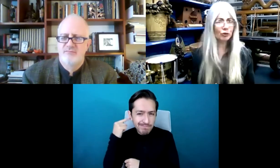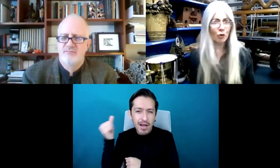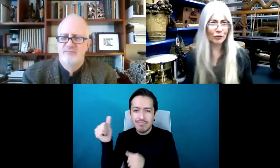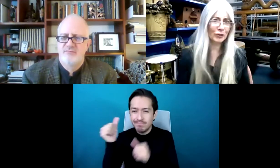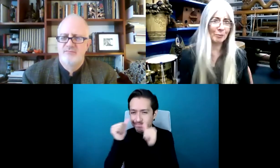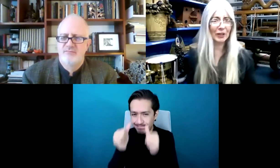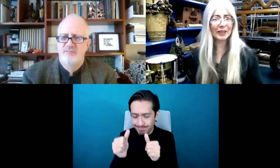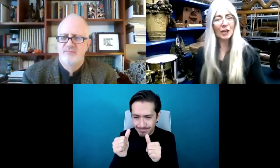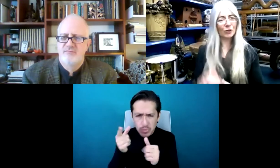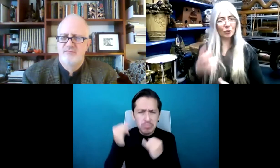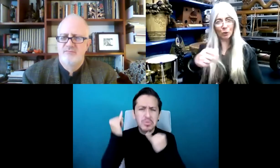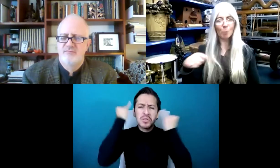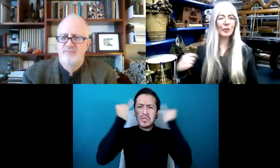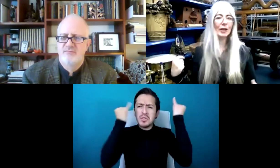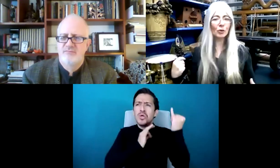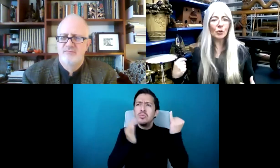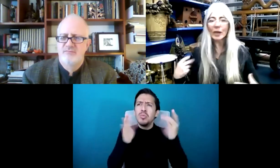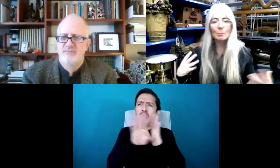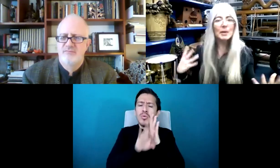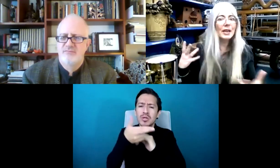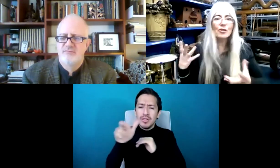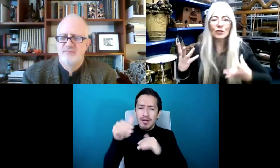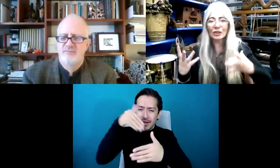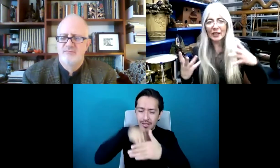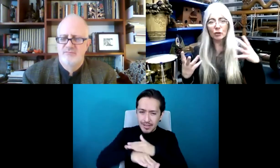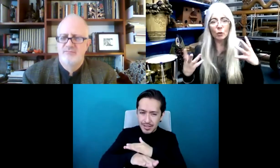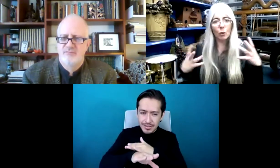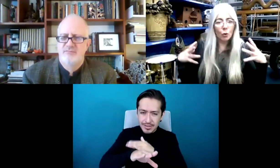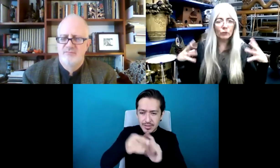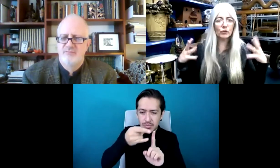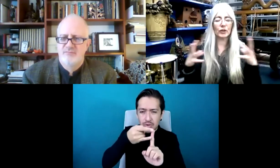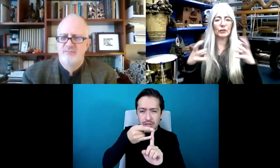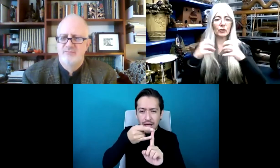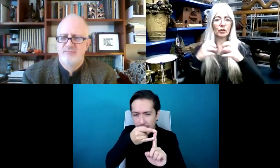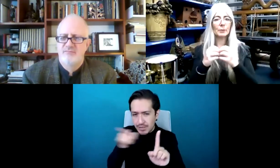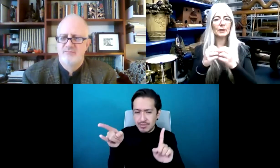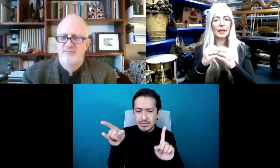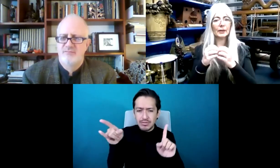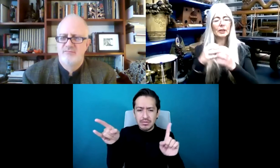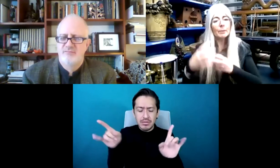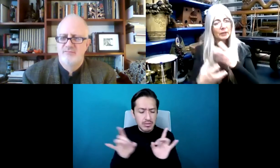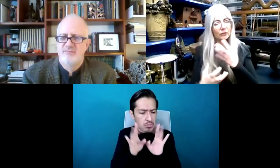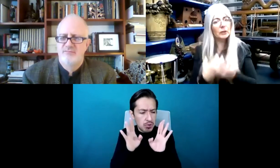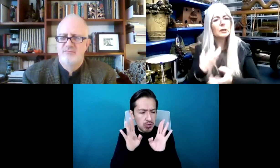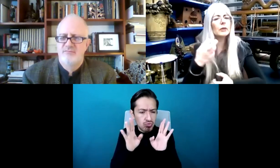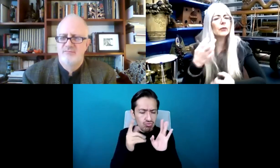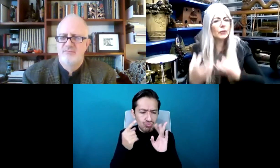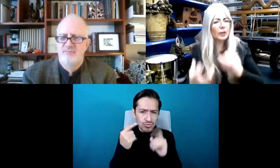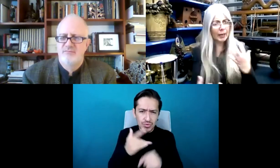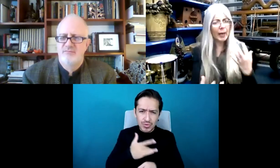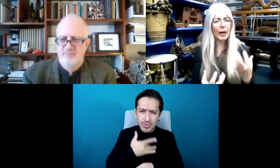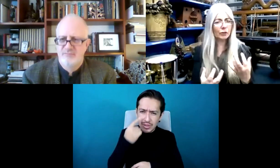que entras a un restaurante, por ejemplo, y abres la puerta y de pronto todos tus sentidos